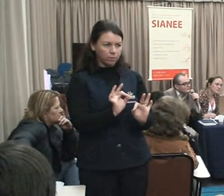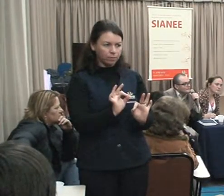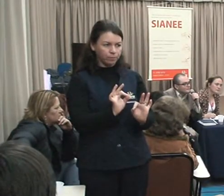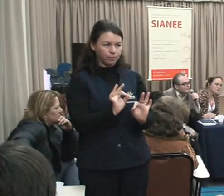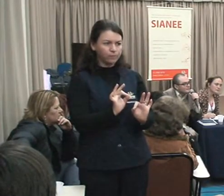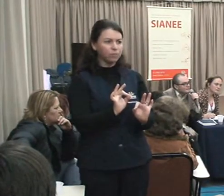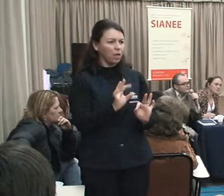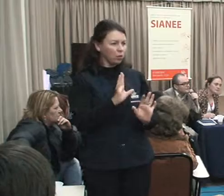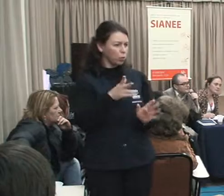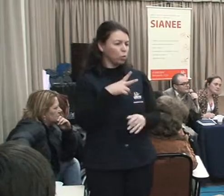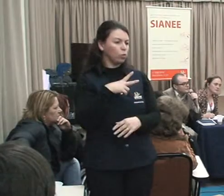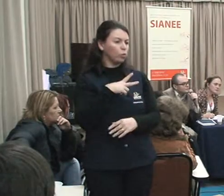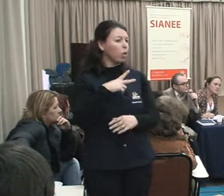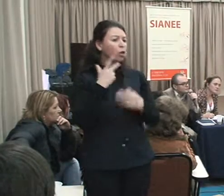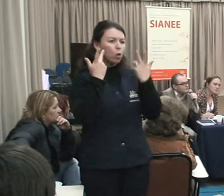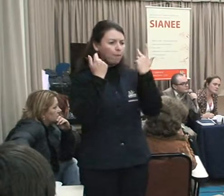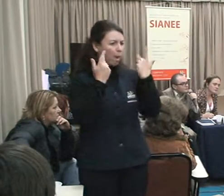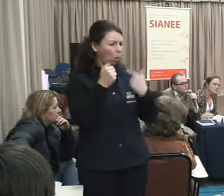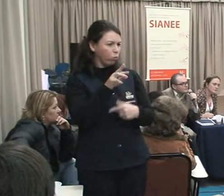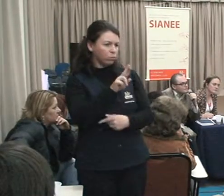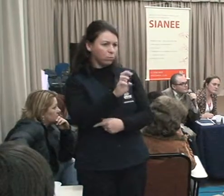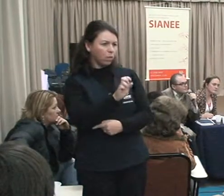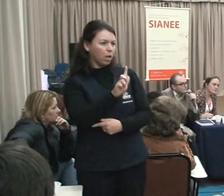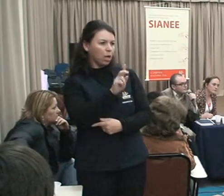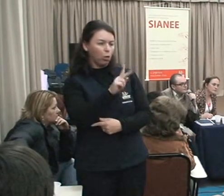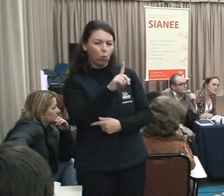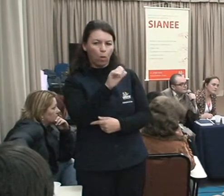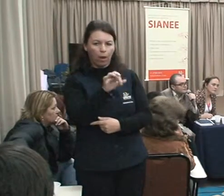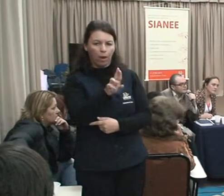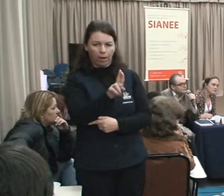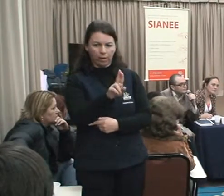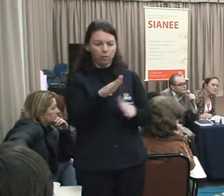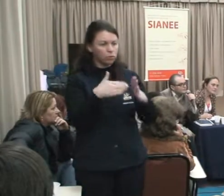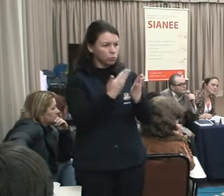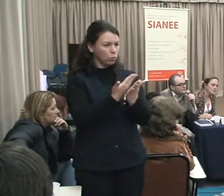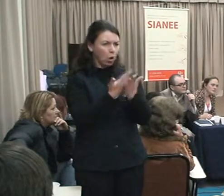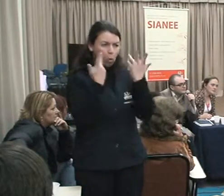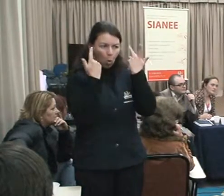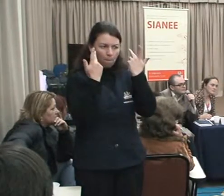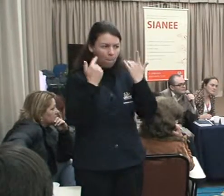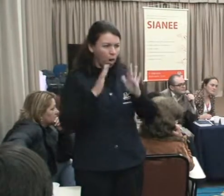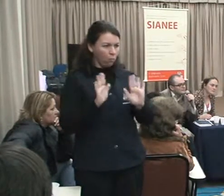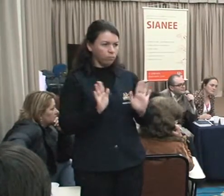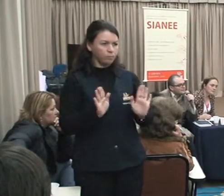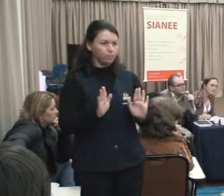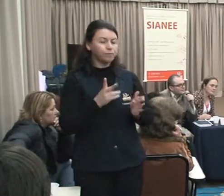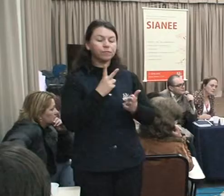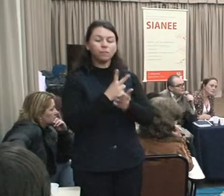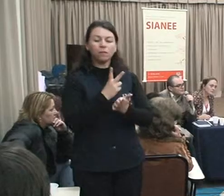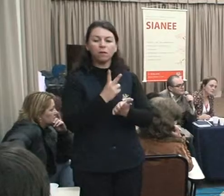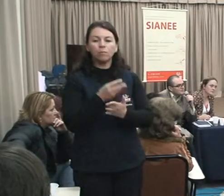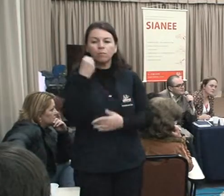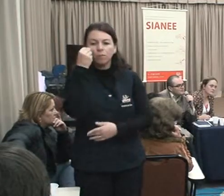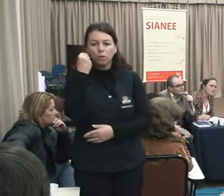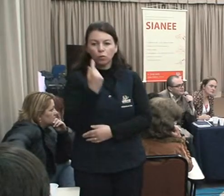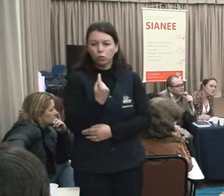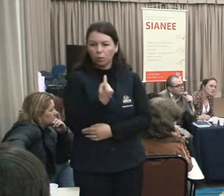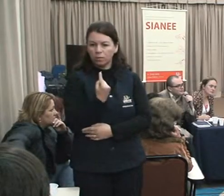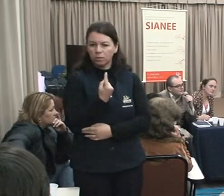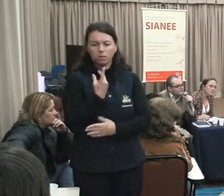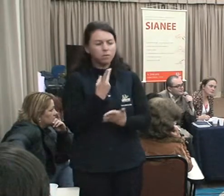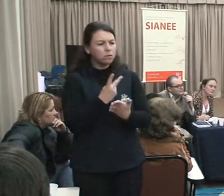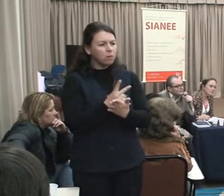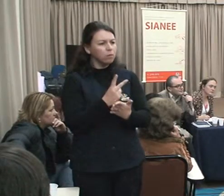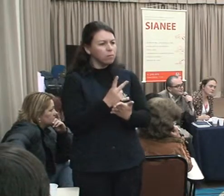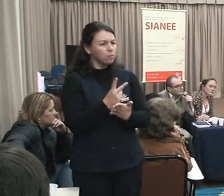comecei a procurar, não, deve ter imagem. Então, eu acho assim que